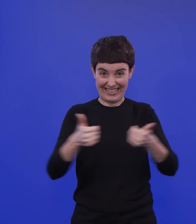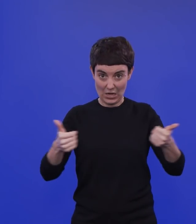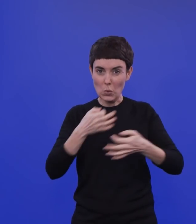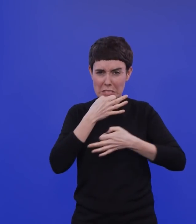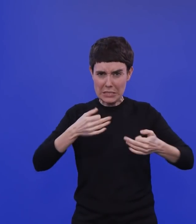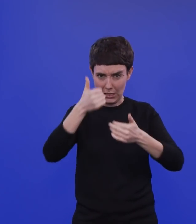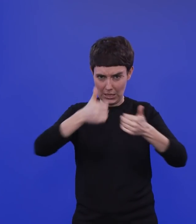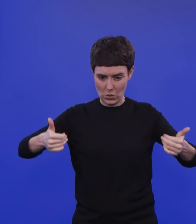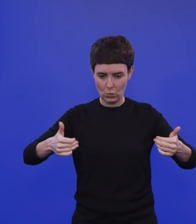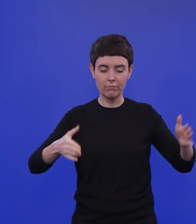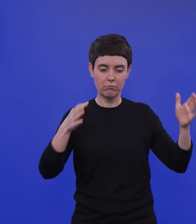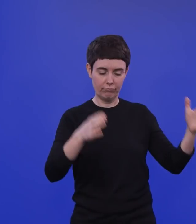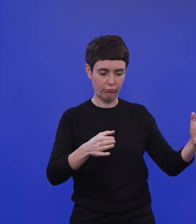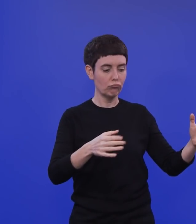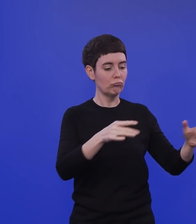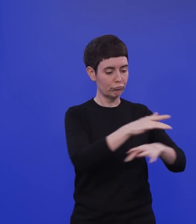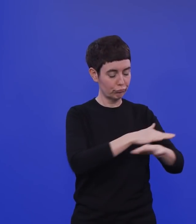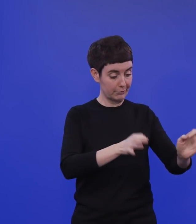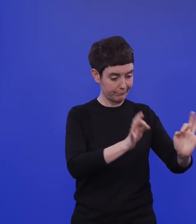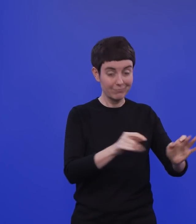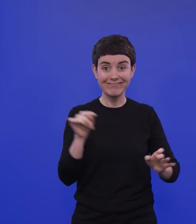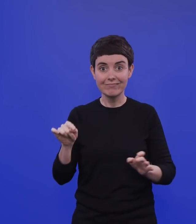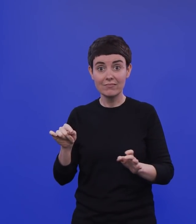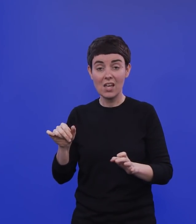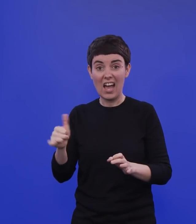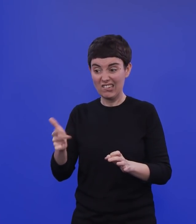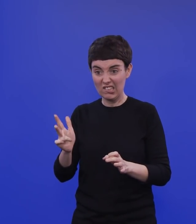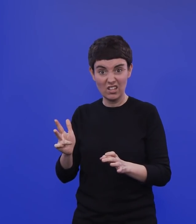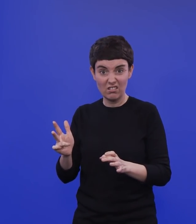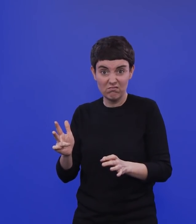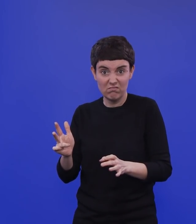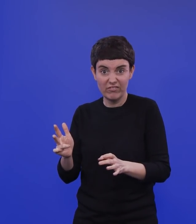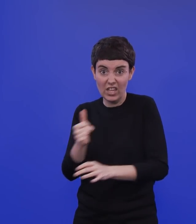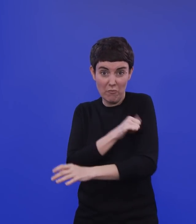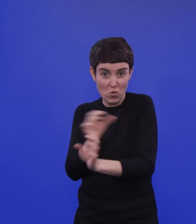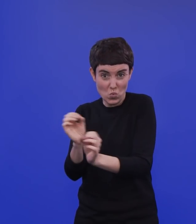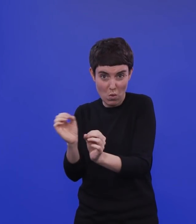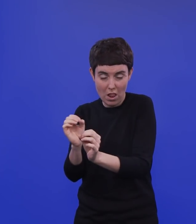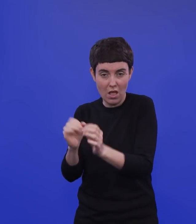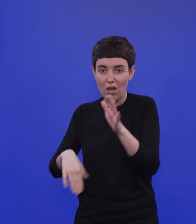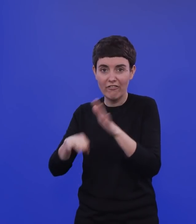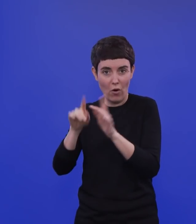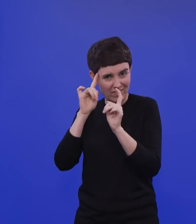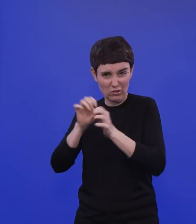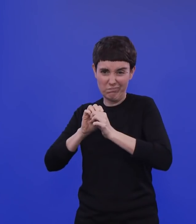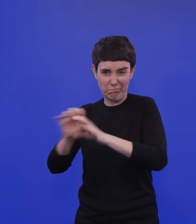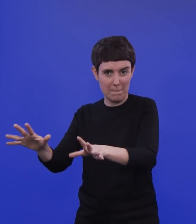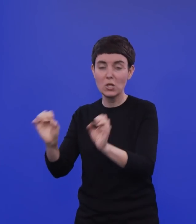sich das nicht geimpfte Drittel vollkommen durchinfizieren. Und keiner von denen ist geschützt. Also das ist das extreme Beispiel